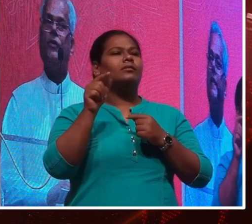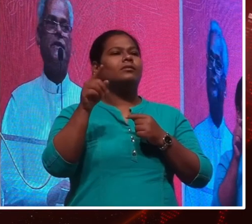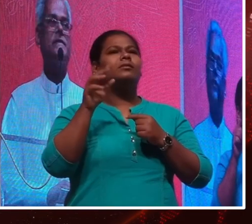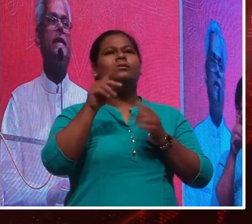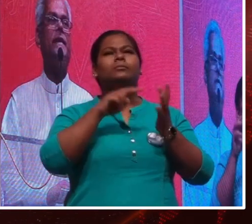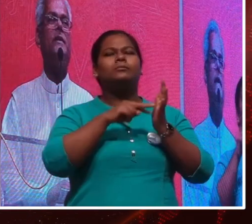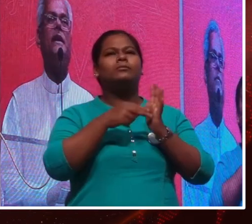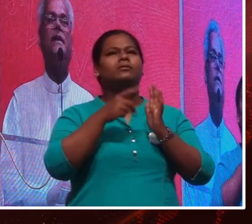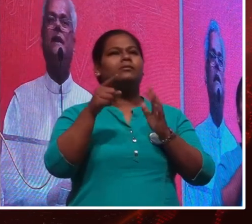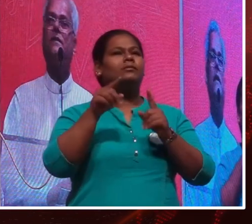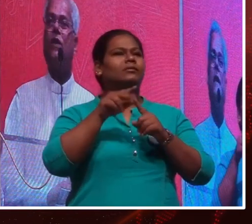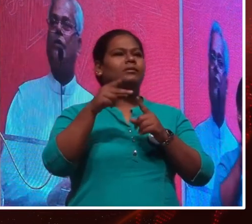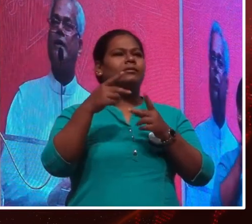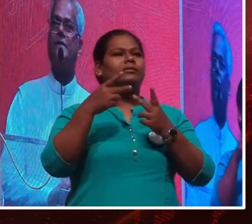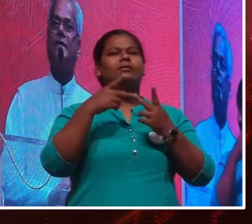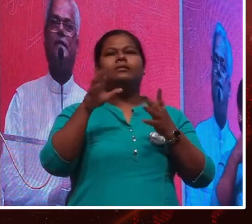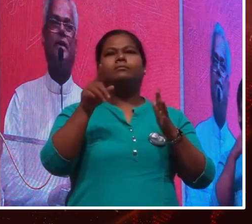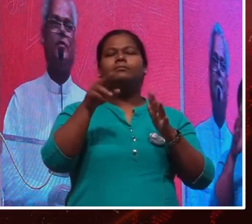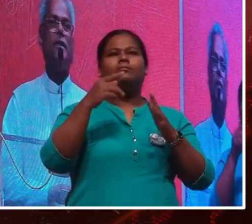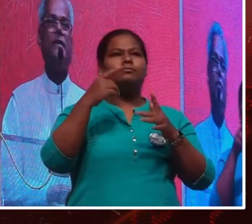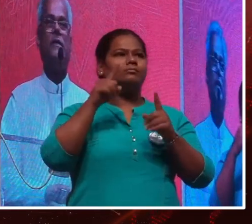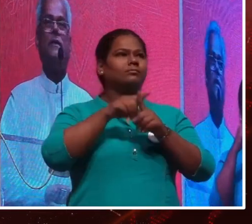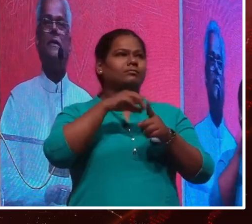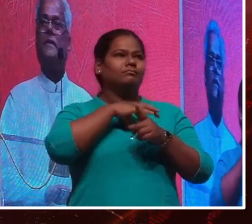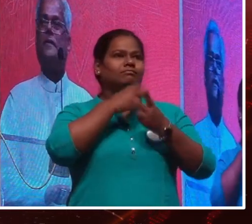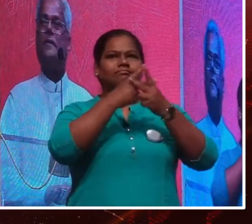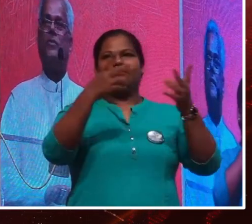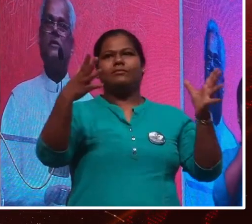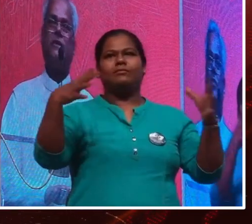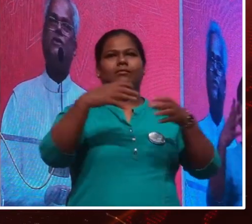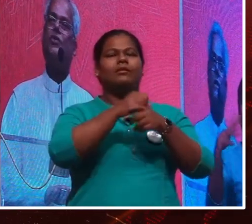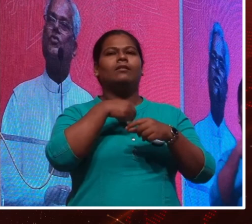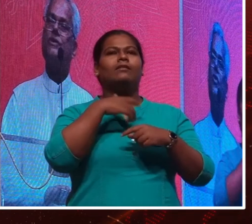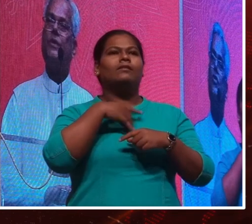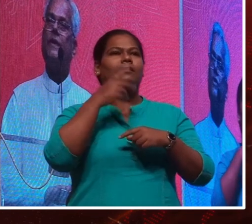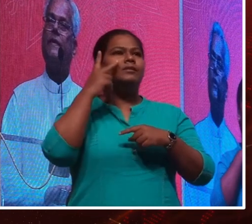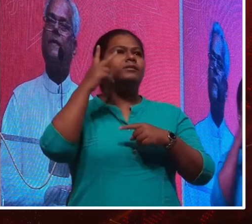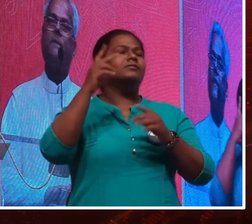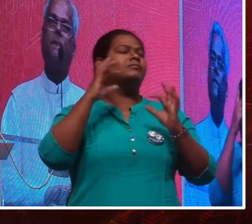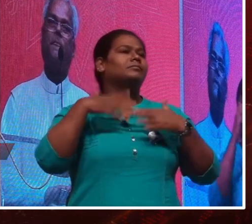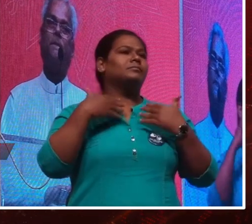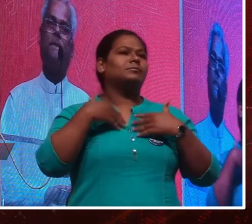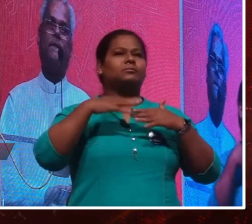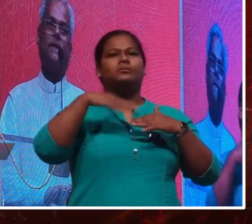इतने सारे बरदानी आत्माओं को एक साथ देखते हुए मुझे अत्यंत खुशी हो रही है